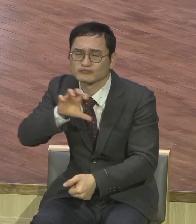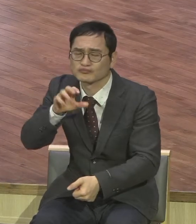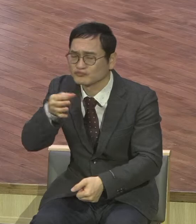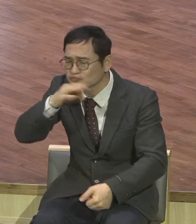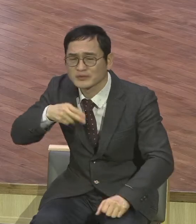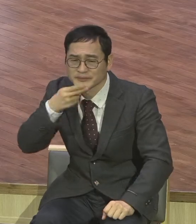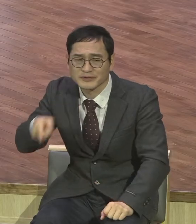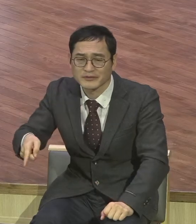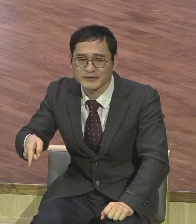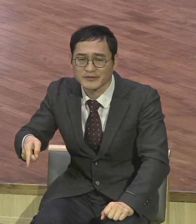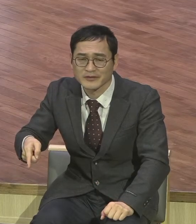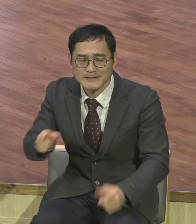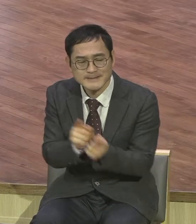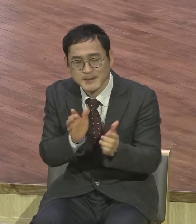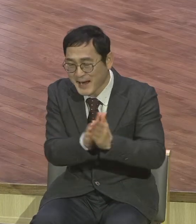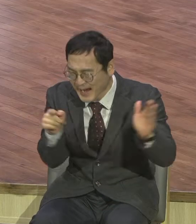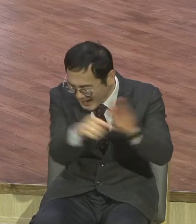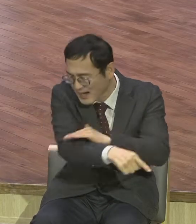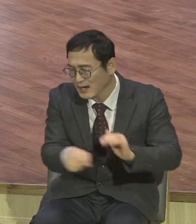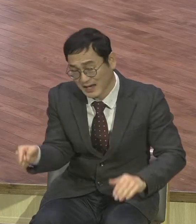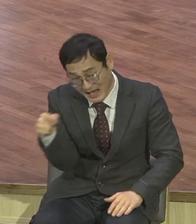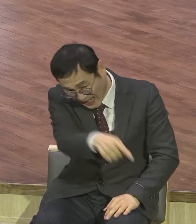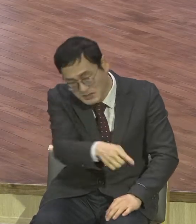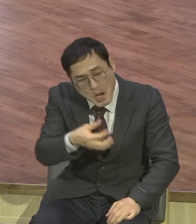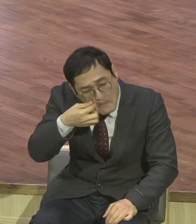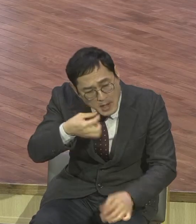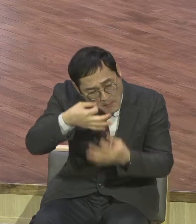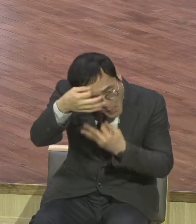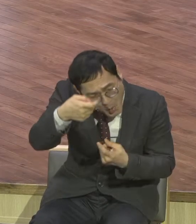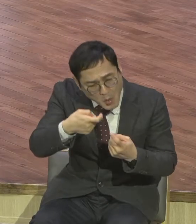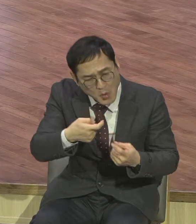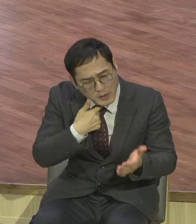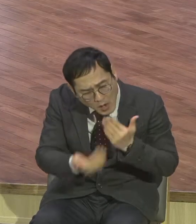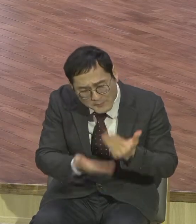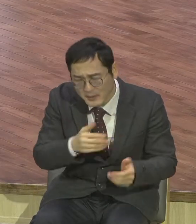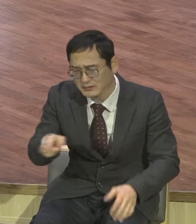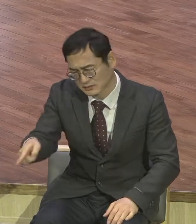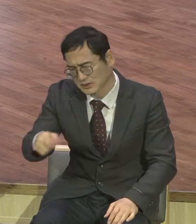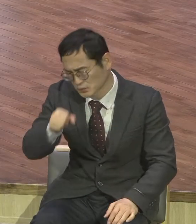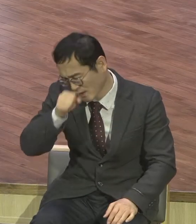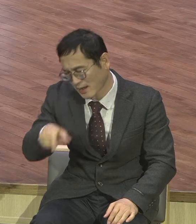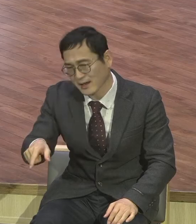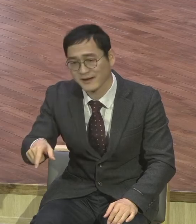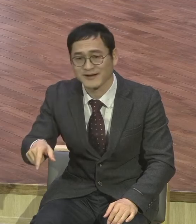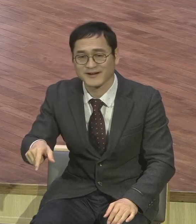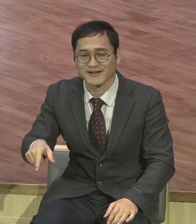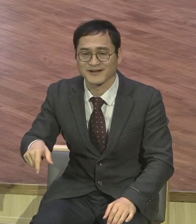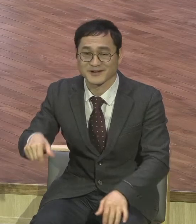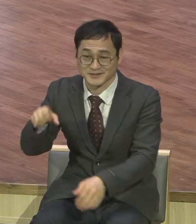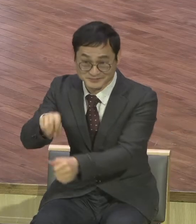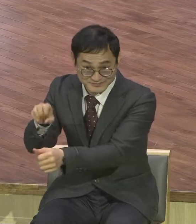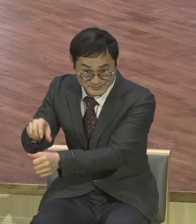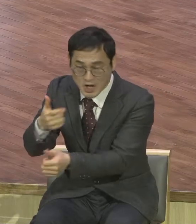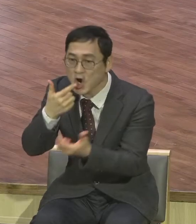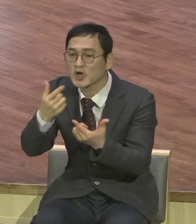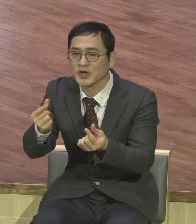해라. 실행해봐라는 얘기에요. 실행. 직접 봐라는 얘기에요. 현장을. 실행입니다. 언약적 비전이 성취되는